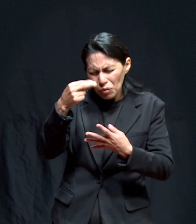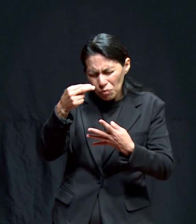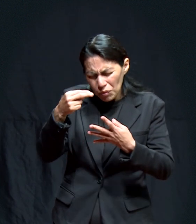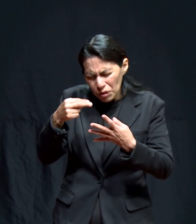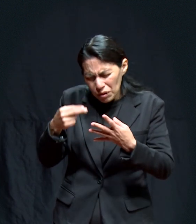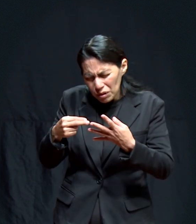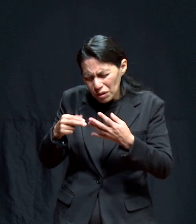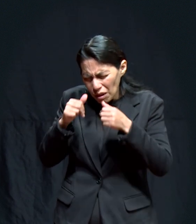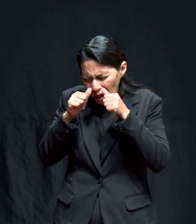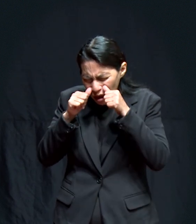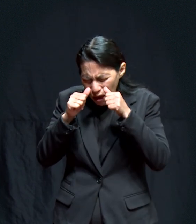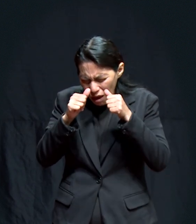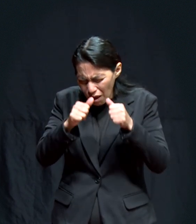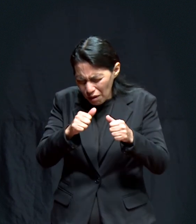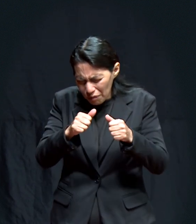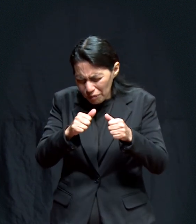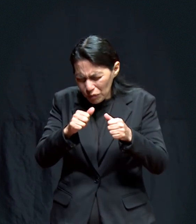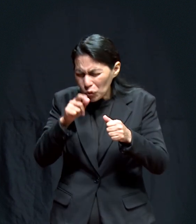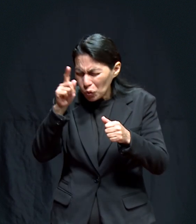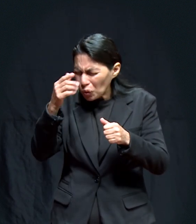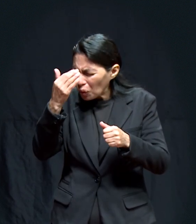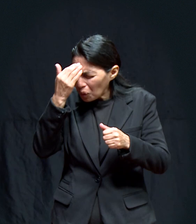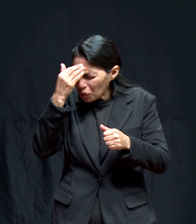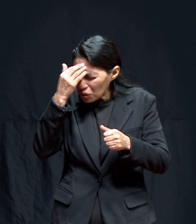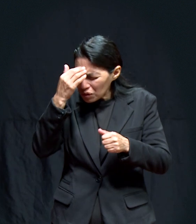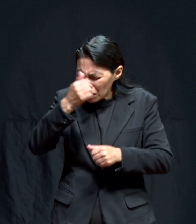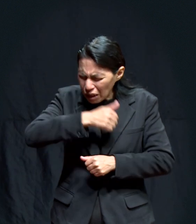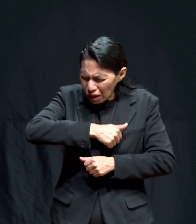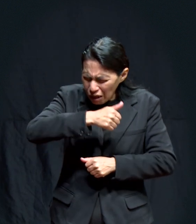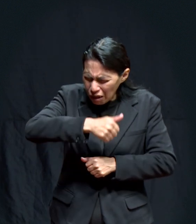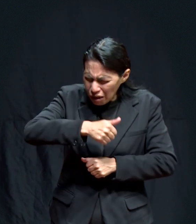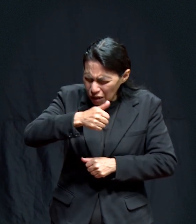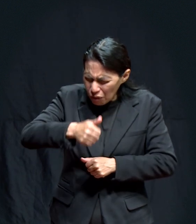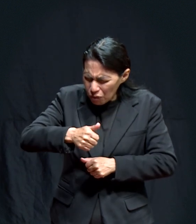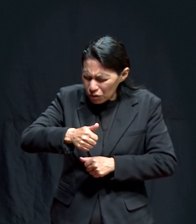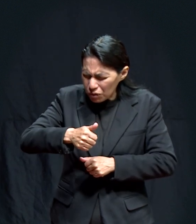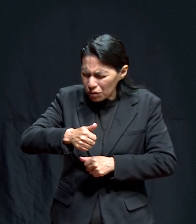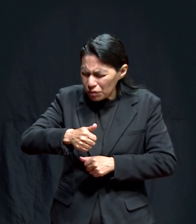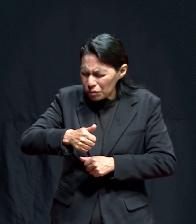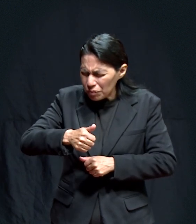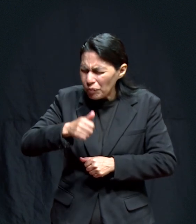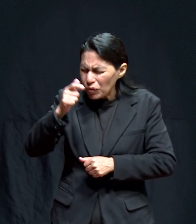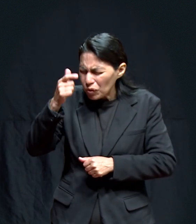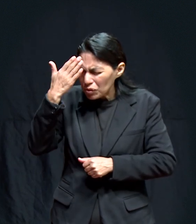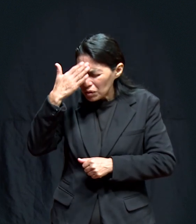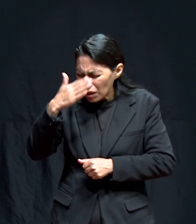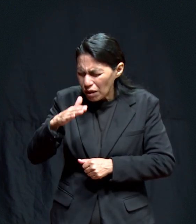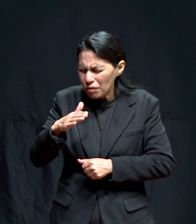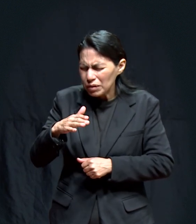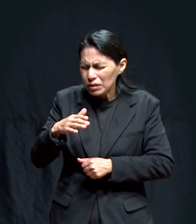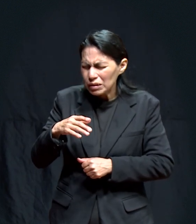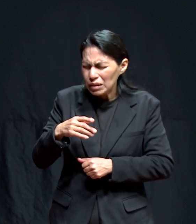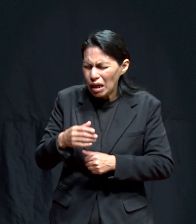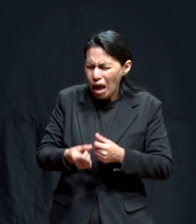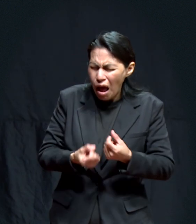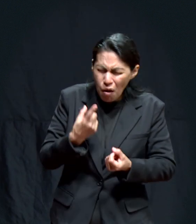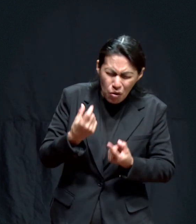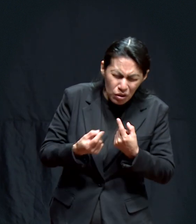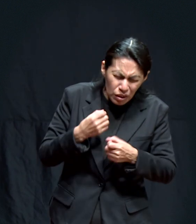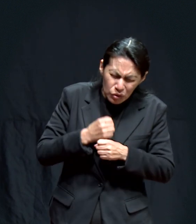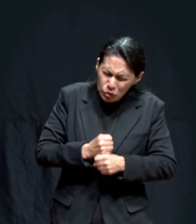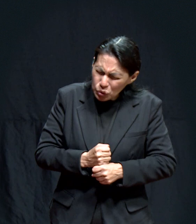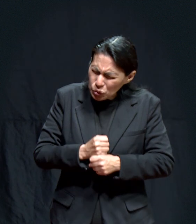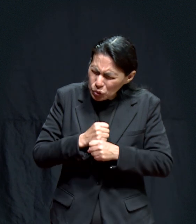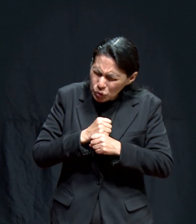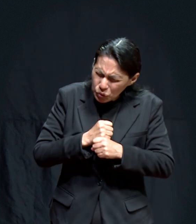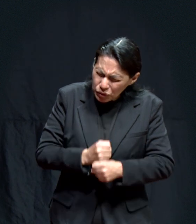nombres De cada una de ellas Tú los conoces Por nombre Sabes donde viven Si están En el